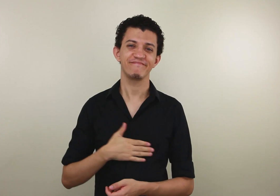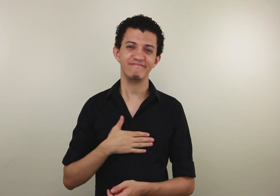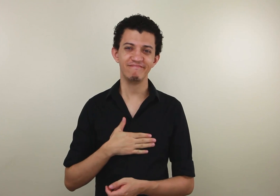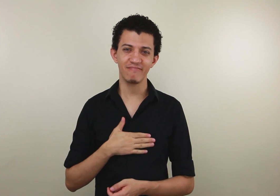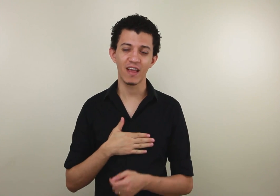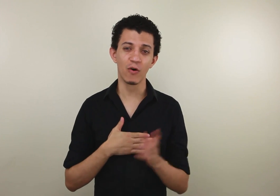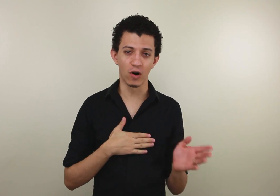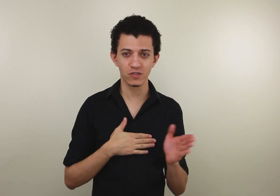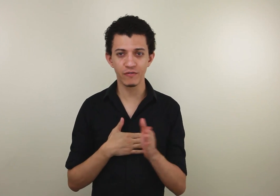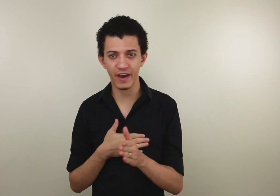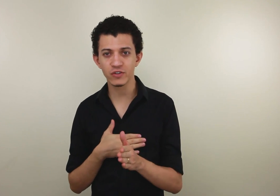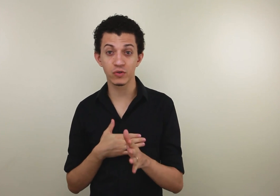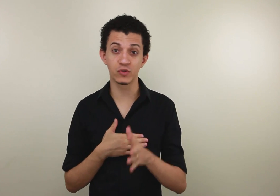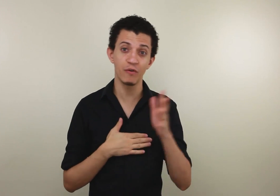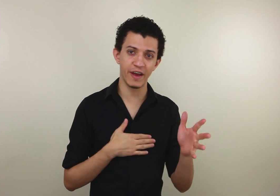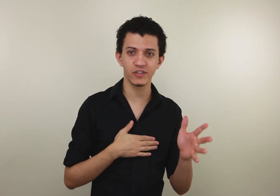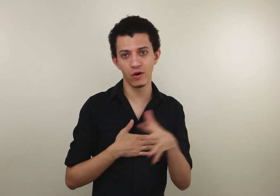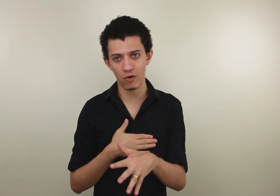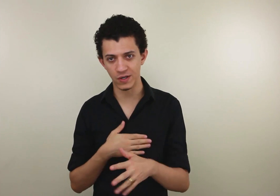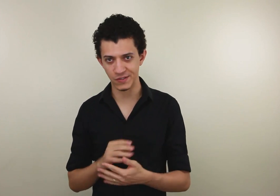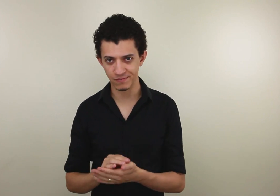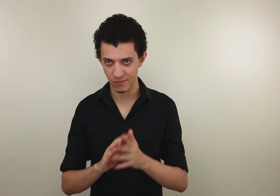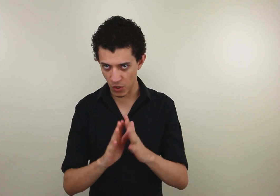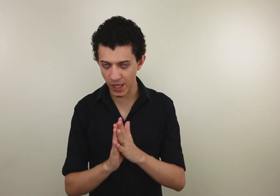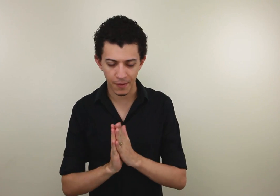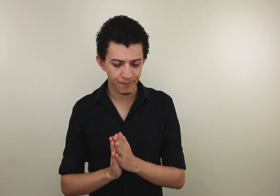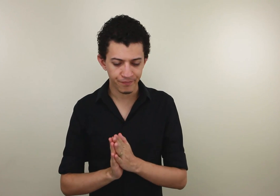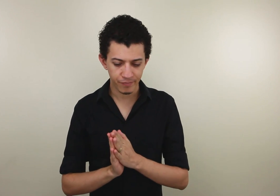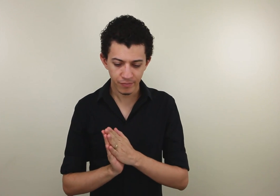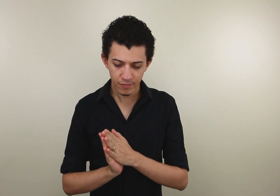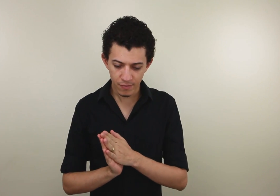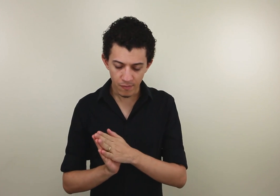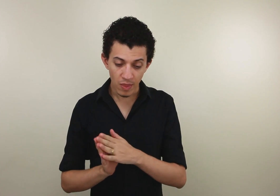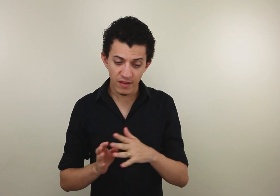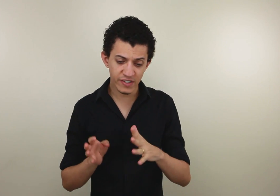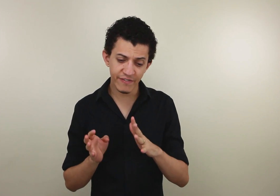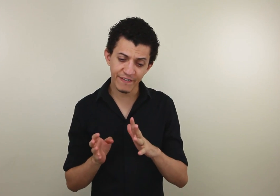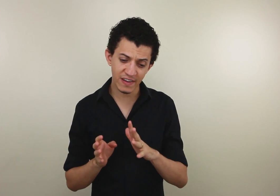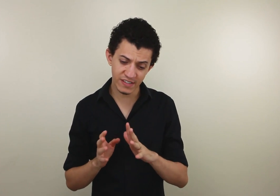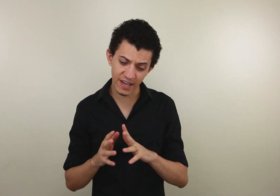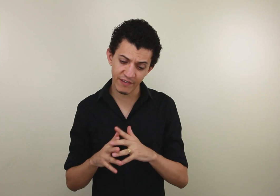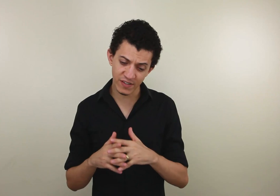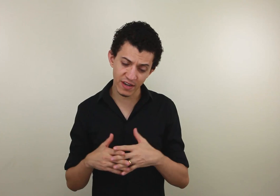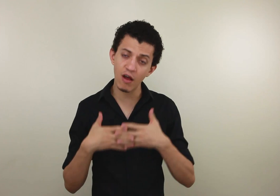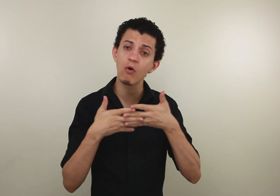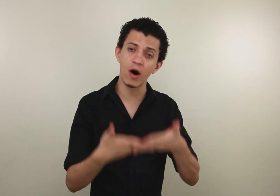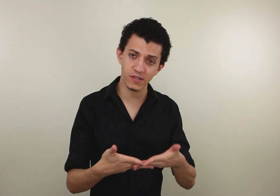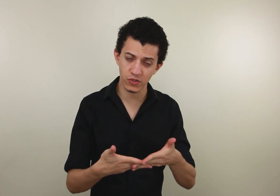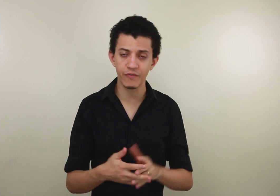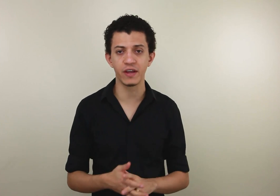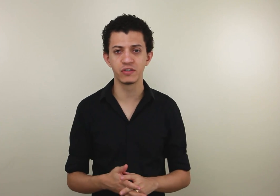Eu gosto de sorvete, ou de sorvete, eu gosto Ok Você vai dizer que você não gosta de sorvete